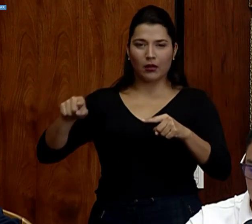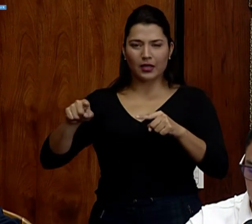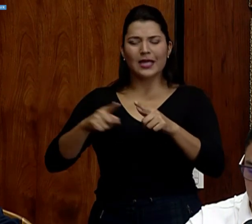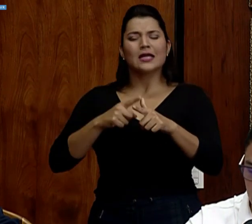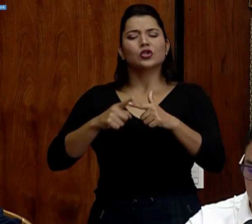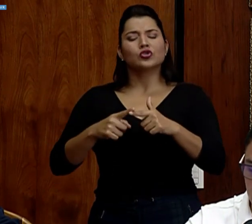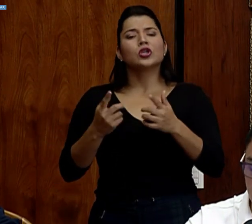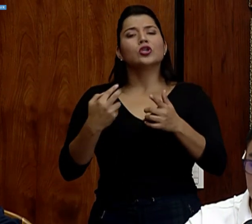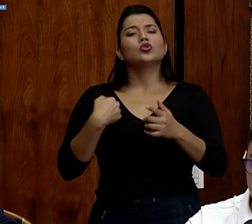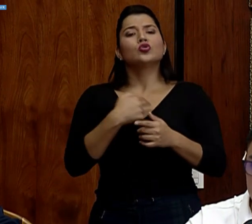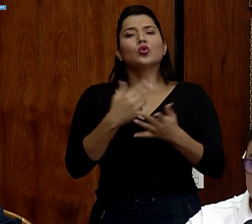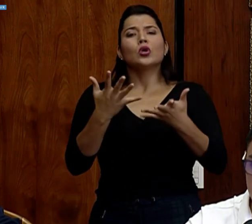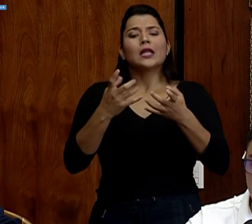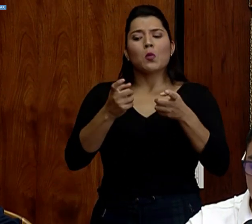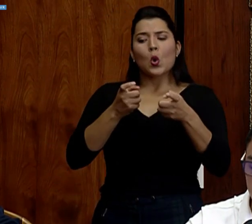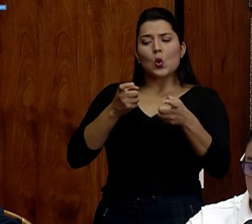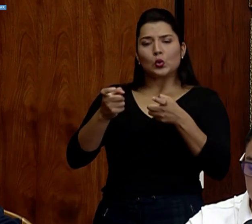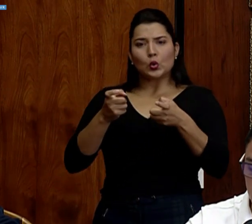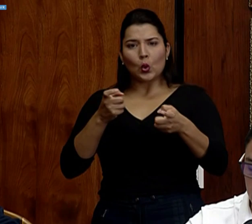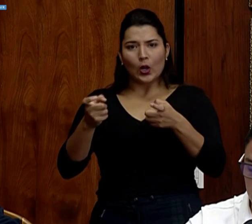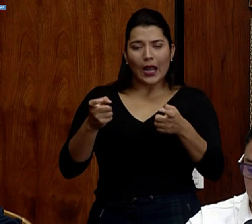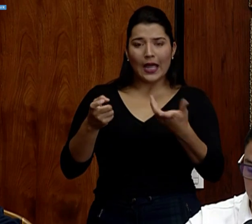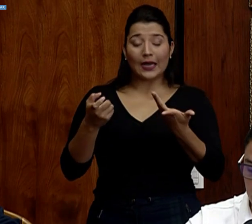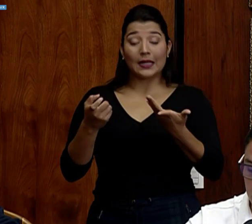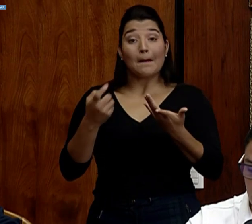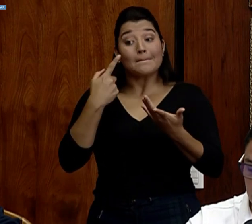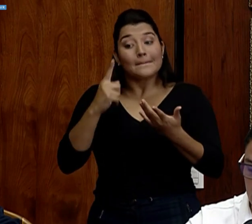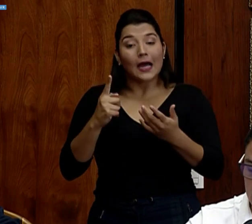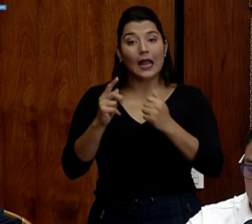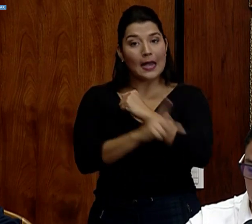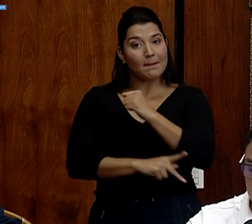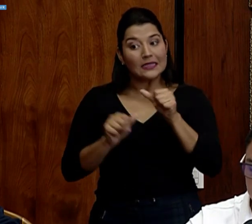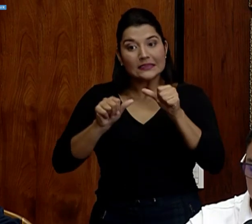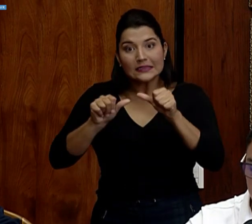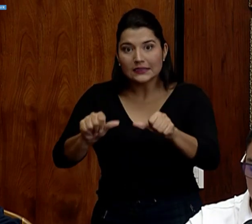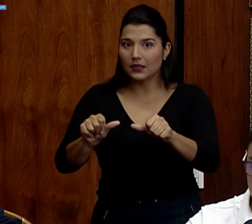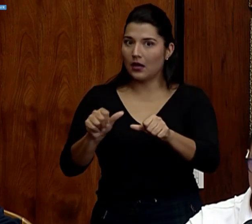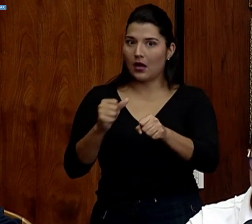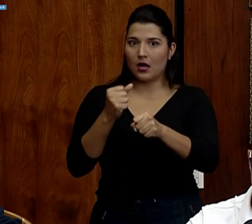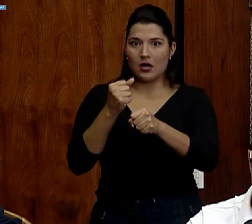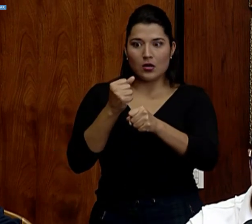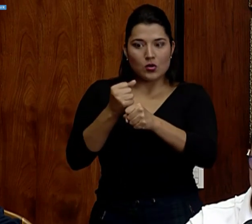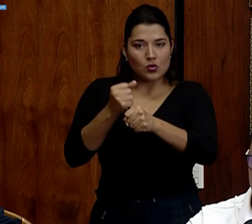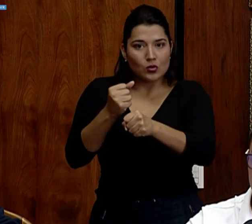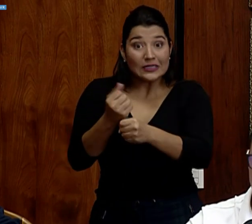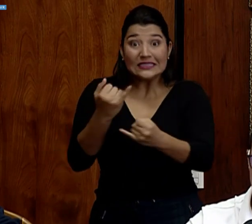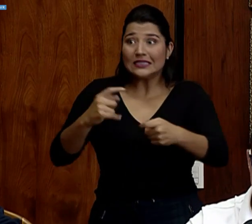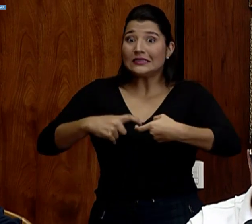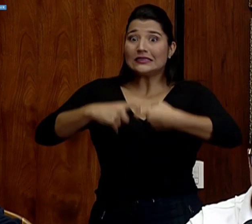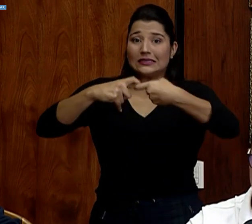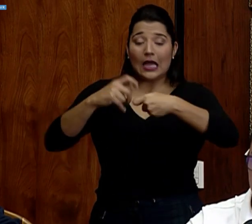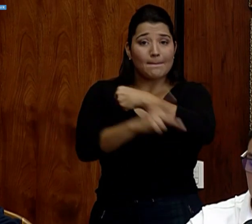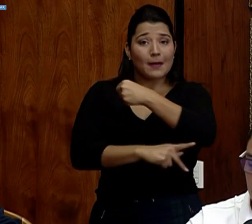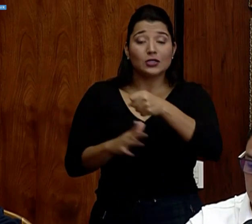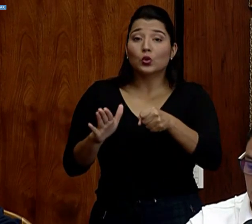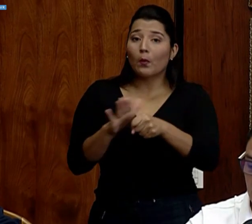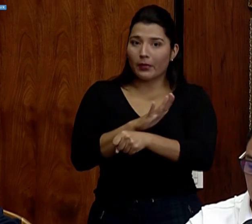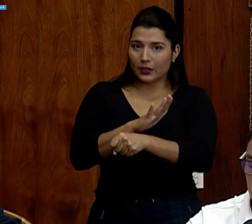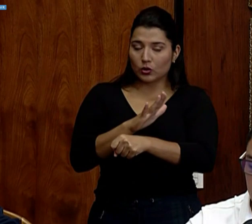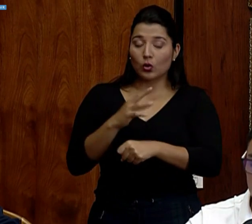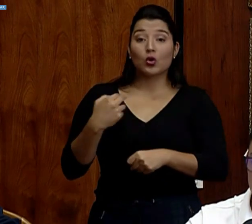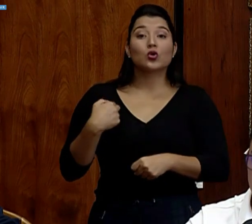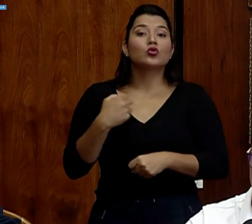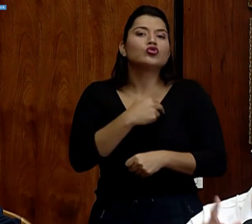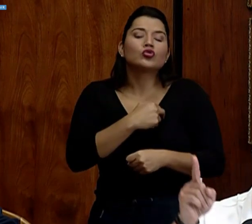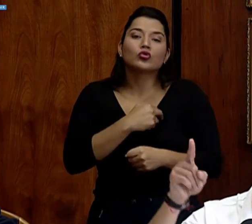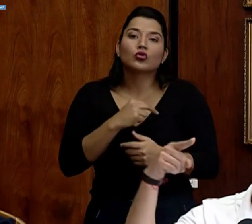que nos permita que el país siga funcionando sin paralizarlo, porque la curva, el virus no es que se va a ir, ya lo hemos indicado,